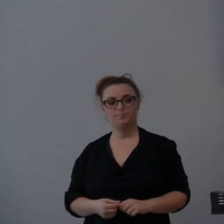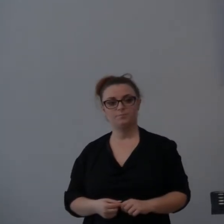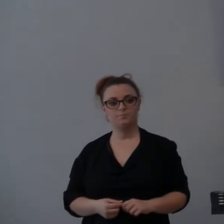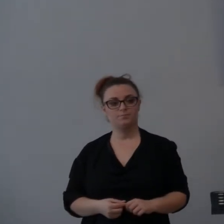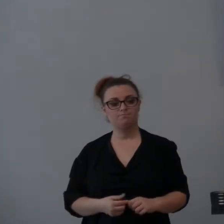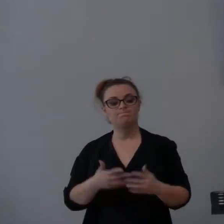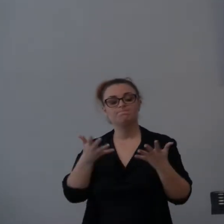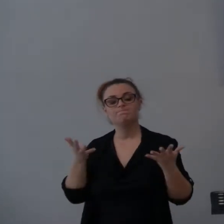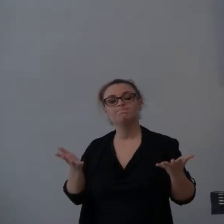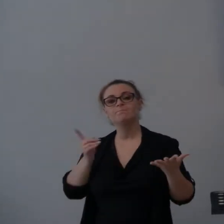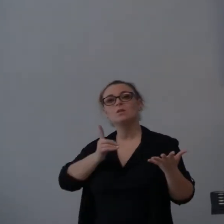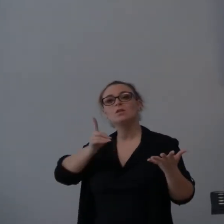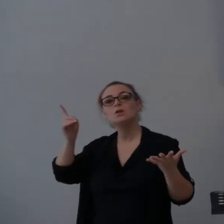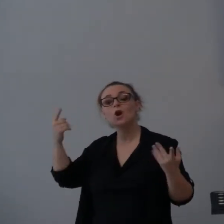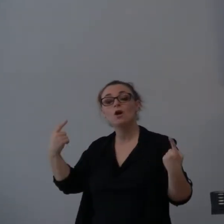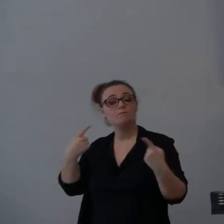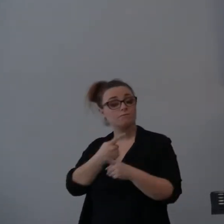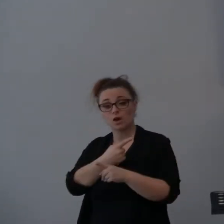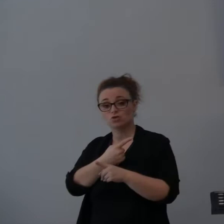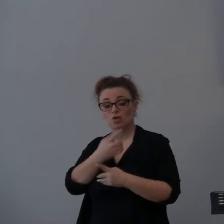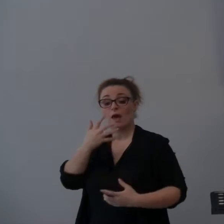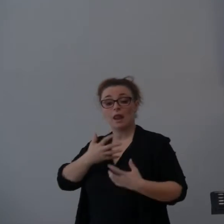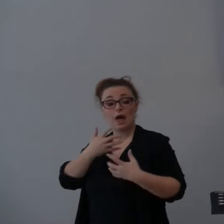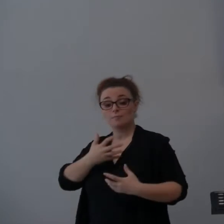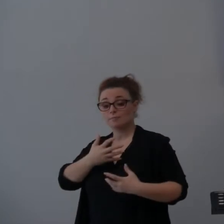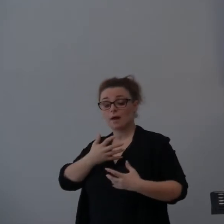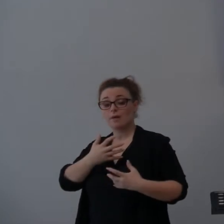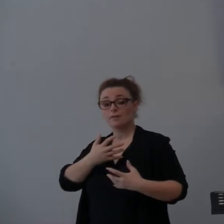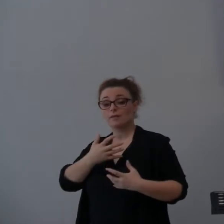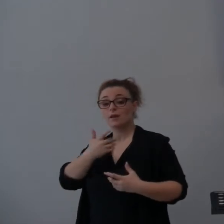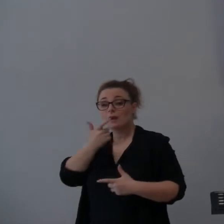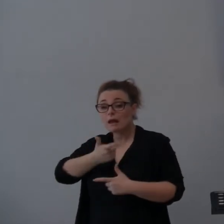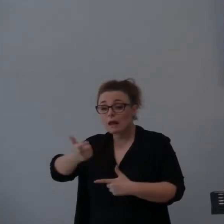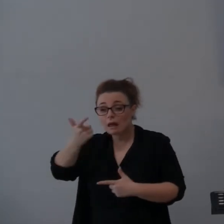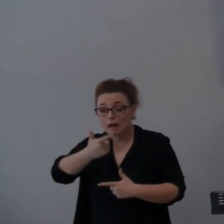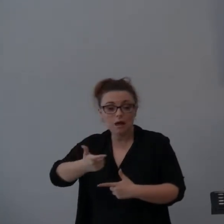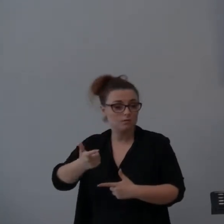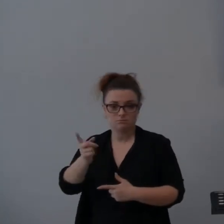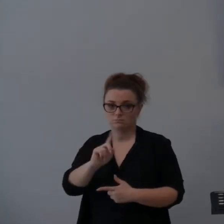Quindi Dio non serve all'ira in eterno. E noi?